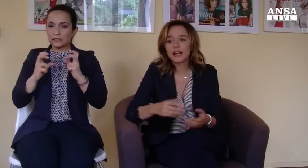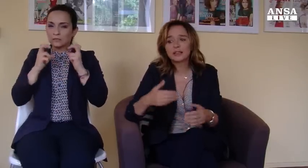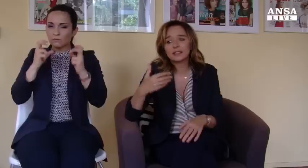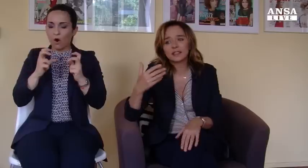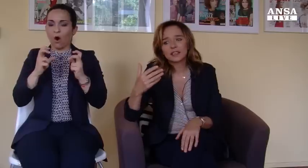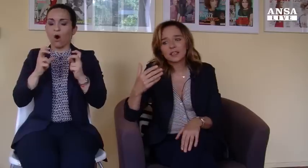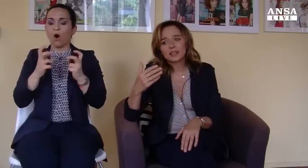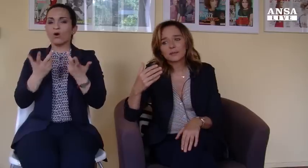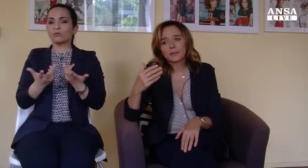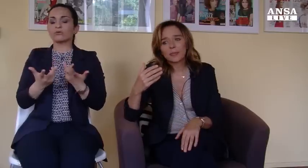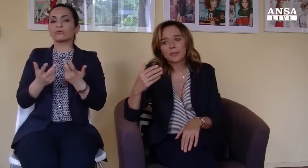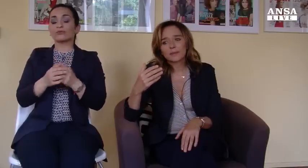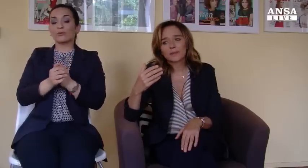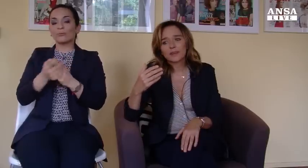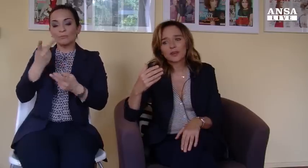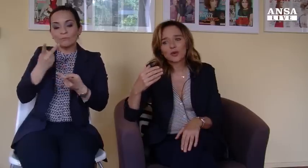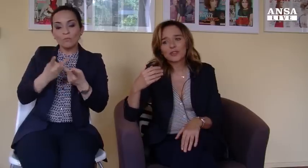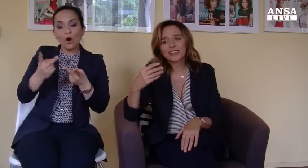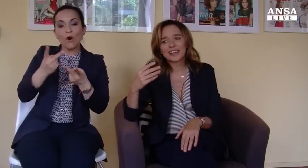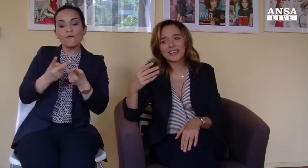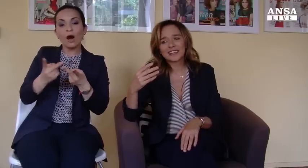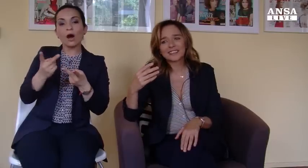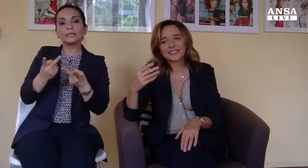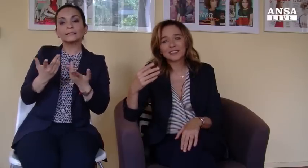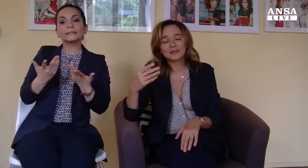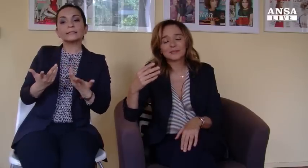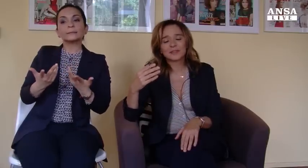cercare di, come dire,